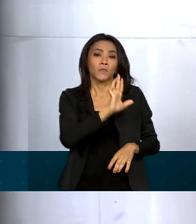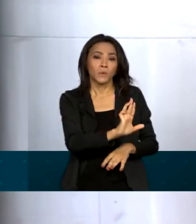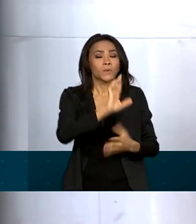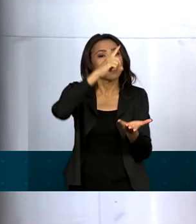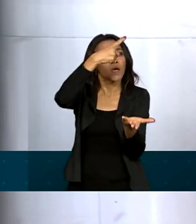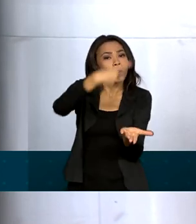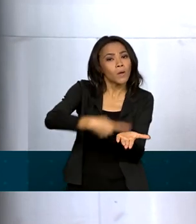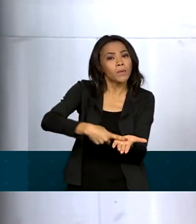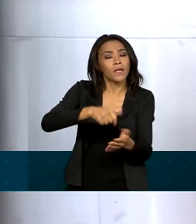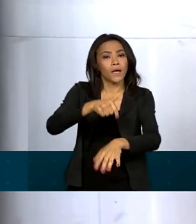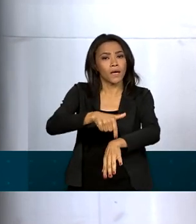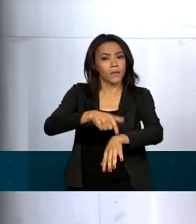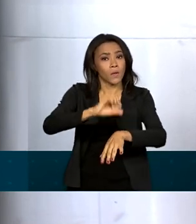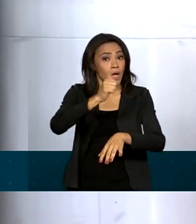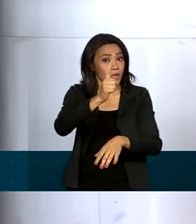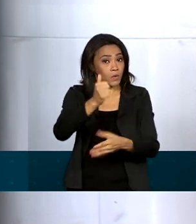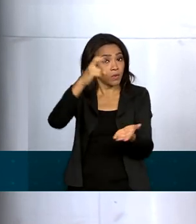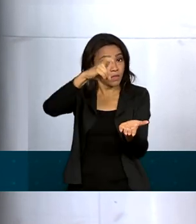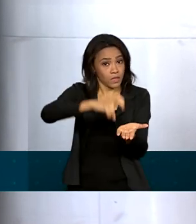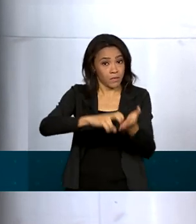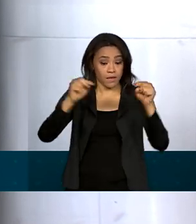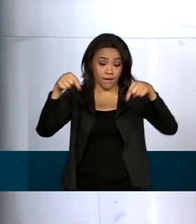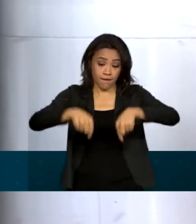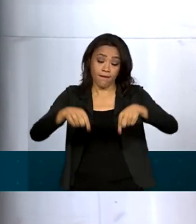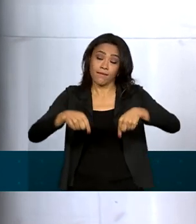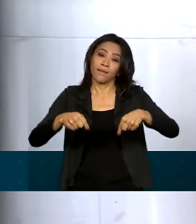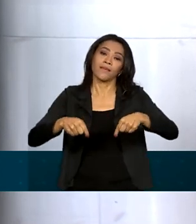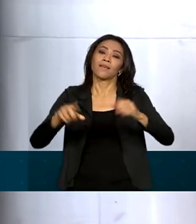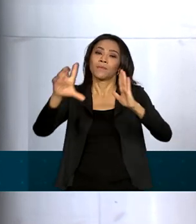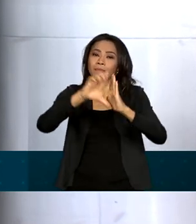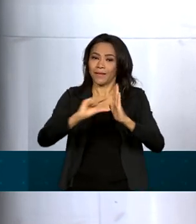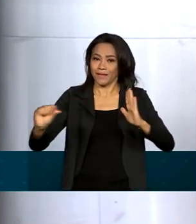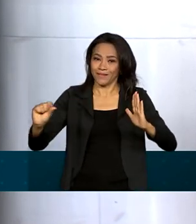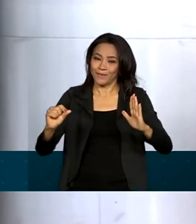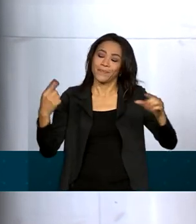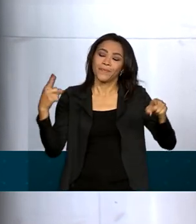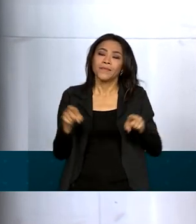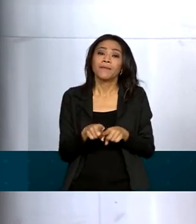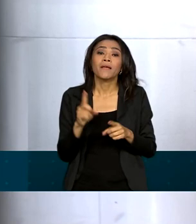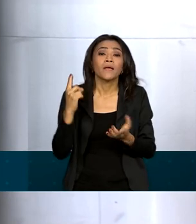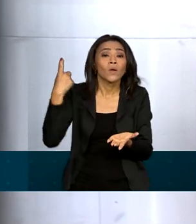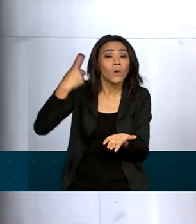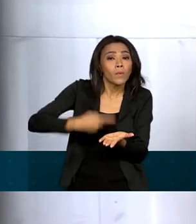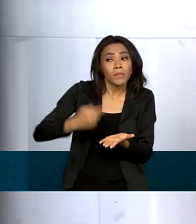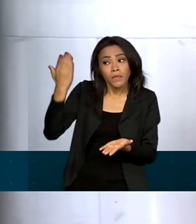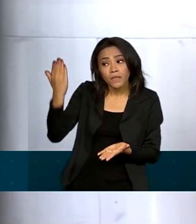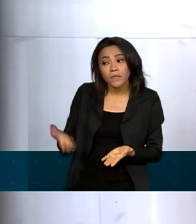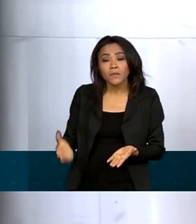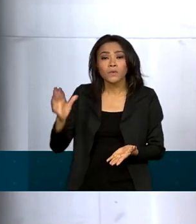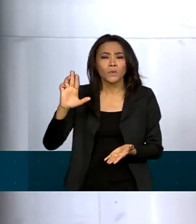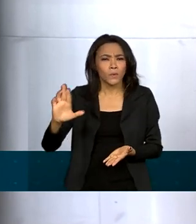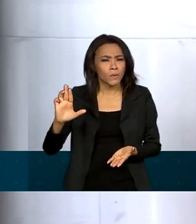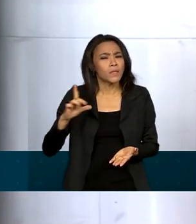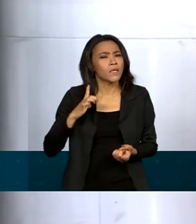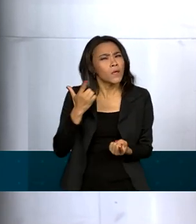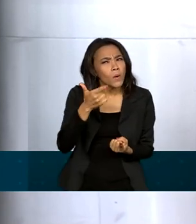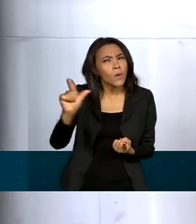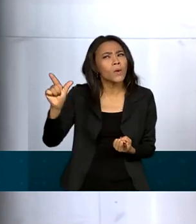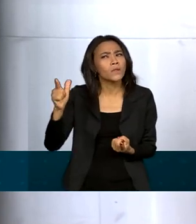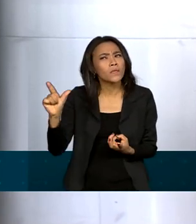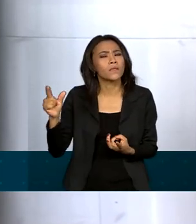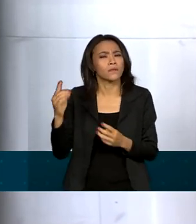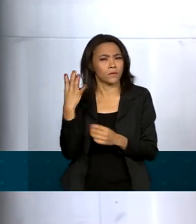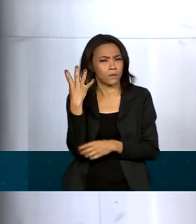marcada para às 11 horas da manhã aqui no Palácio do Planalto. Além desse compromisso, Lula tem pelo menos outras quatro